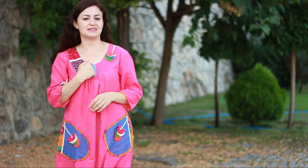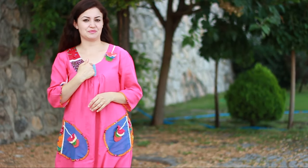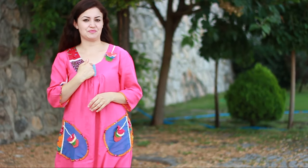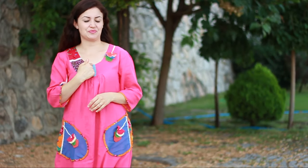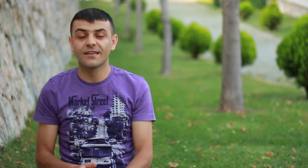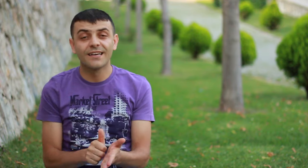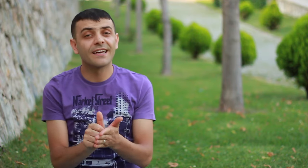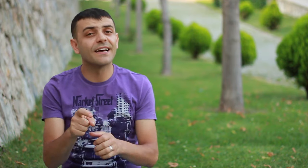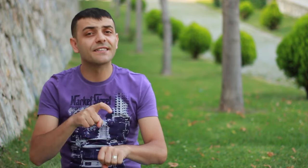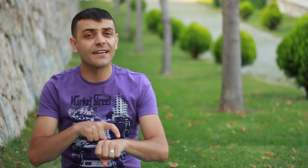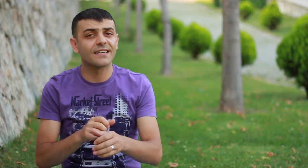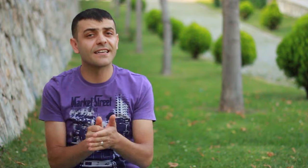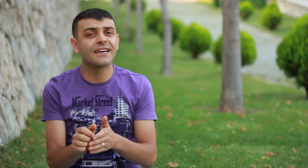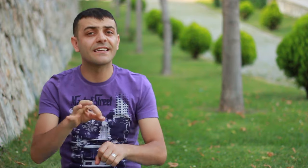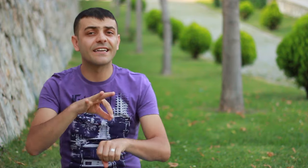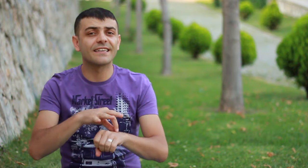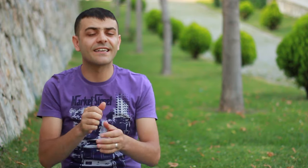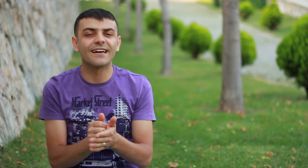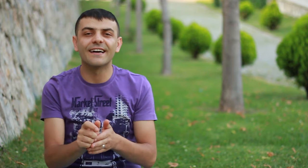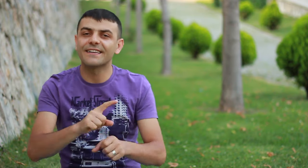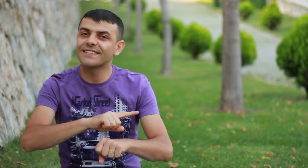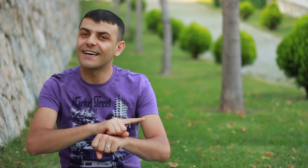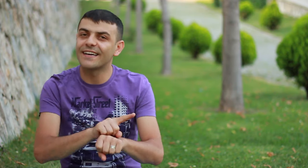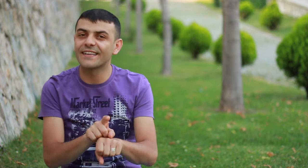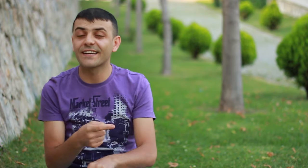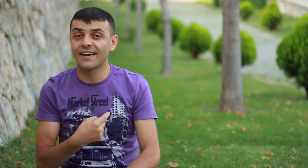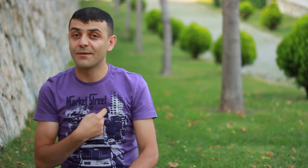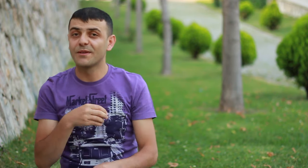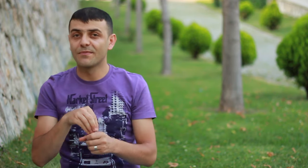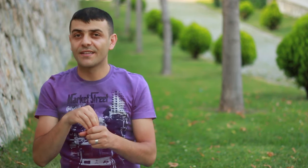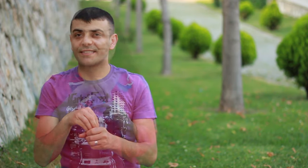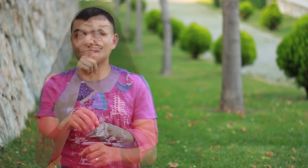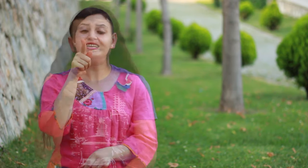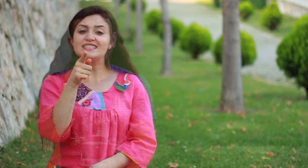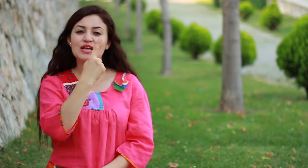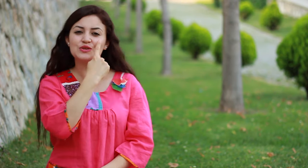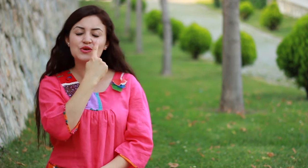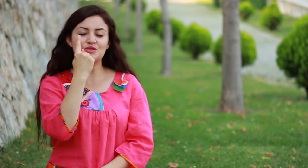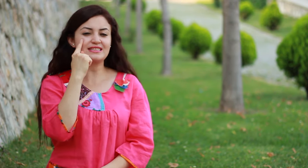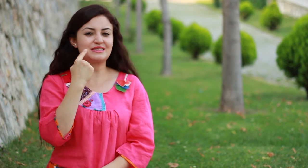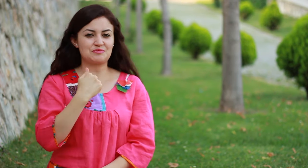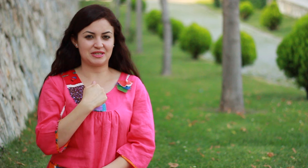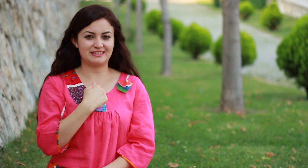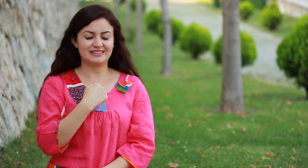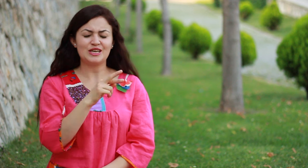benim Her saat her dakika her saniye kalbimdesin Sen gözlerimin